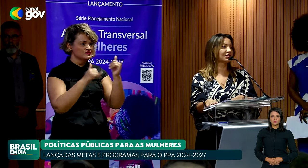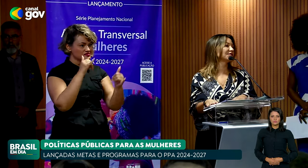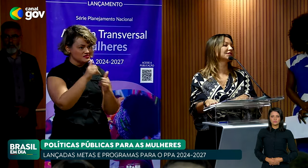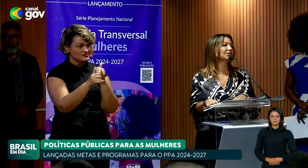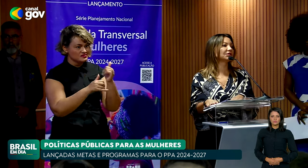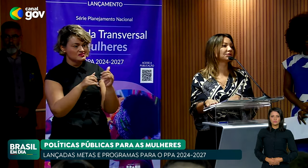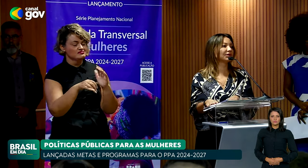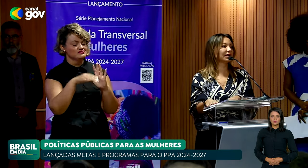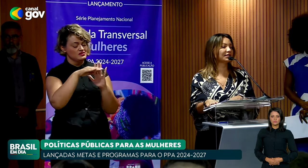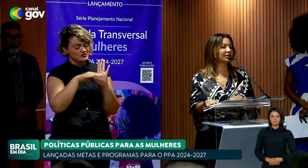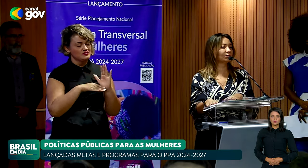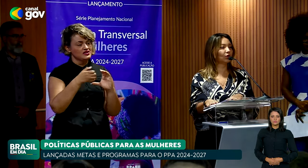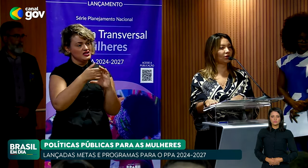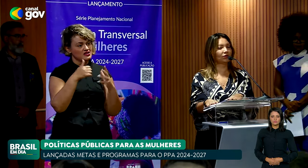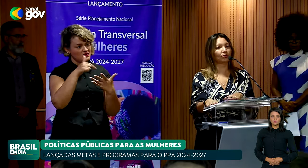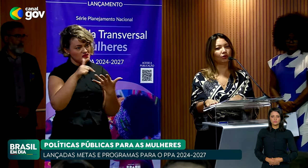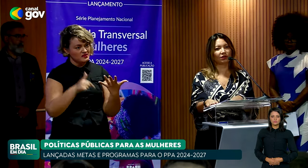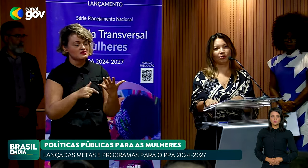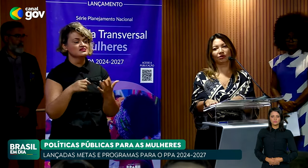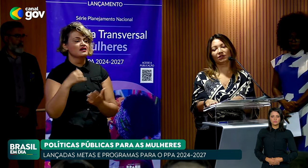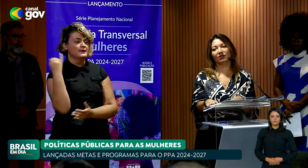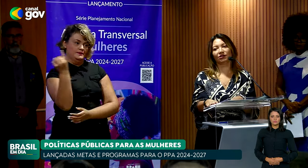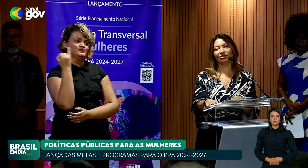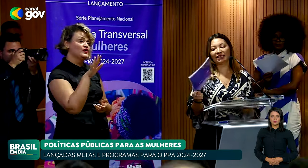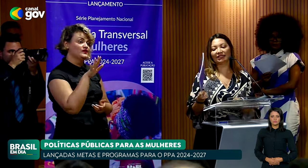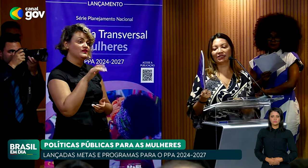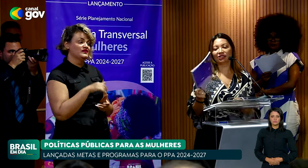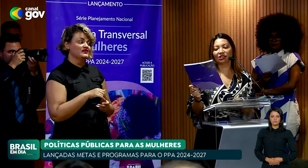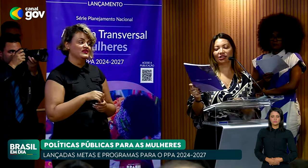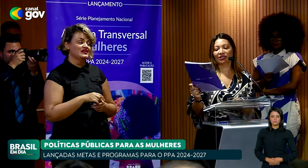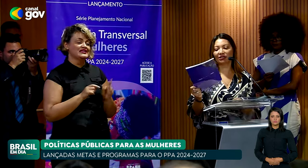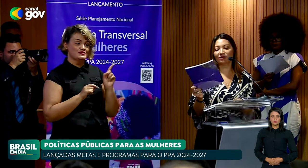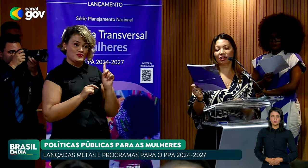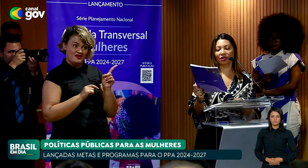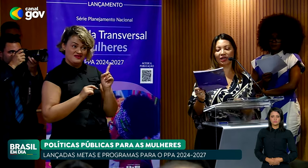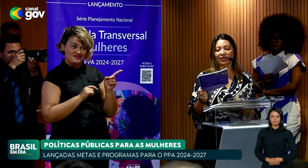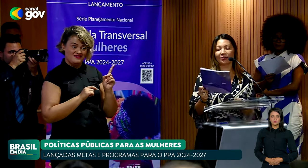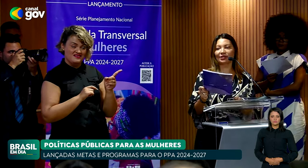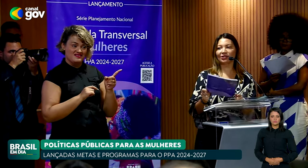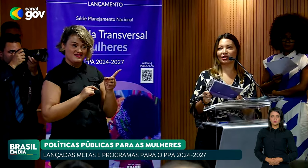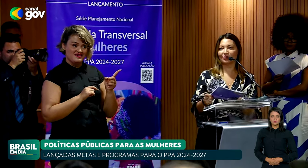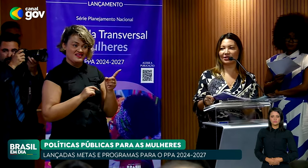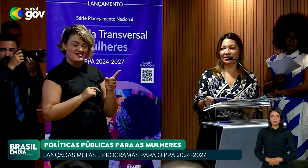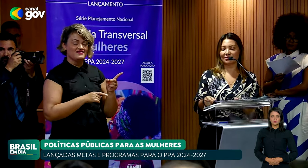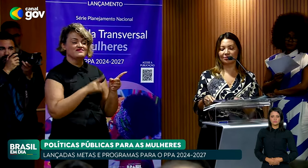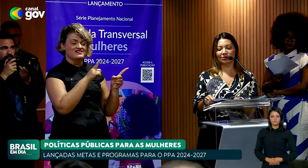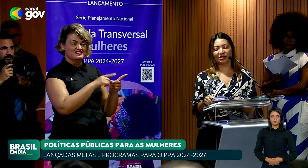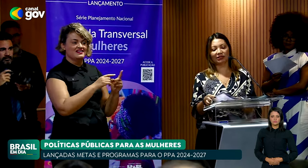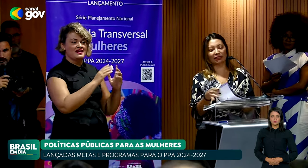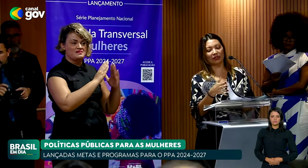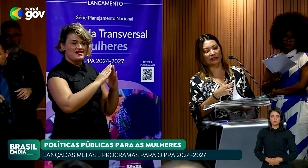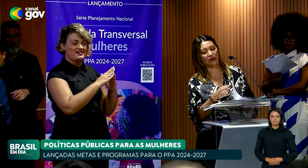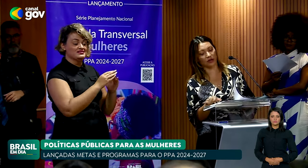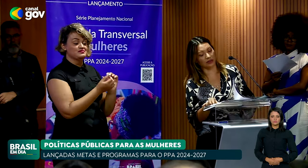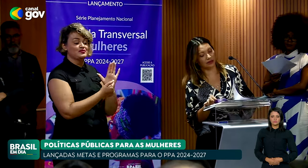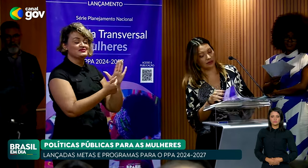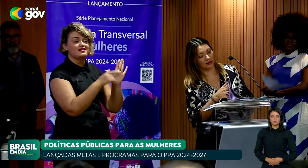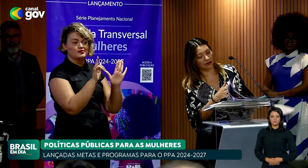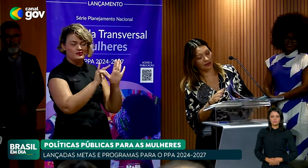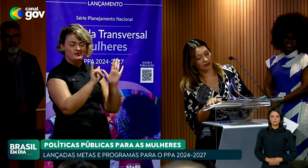agenda transversal das mulheres é muito, muito importante. Essa agendinha aqui, eu vou colocar lá na mesa de cabeceira do meu marido.